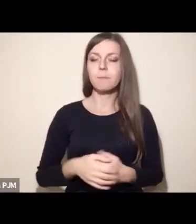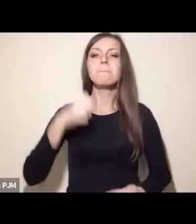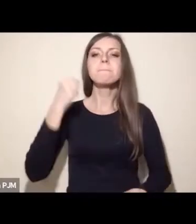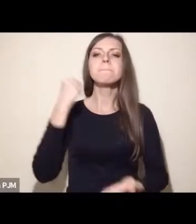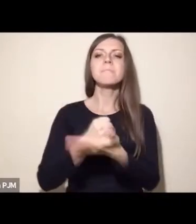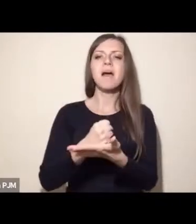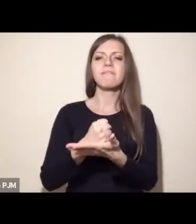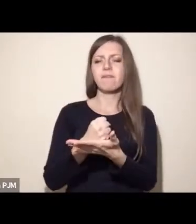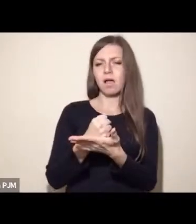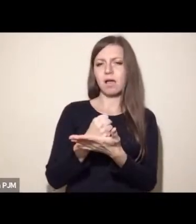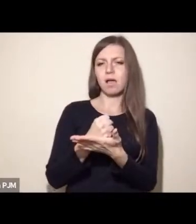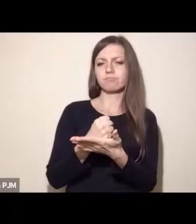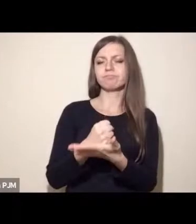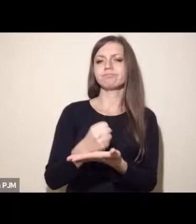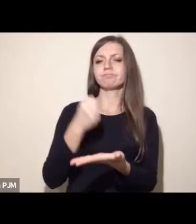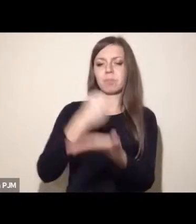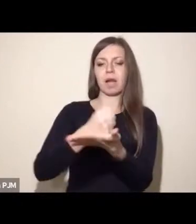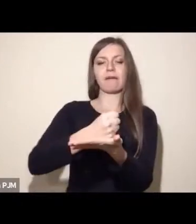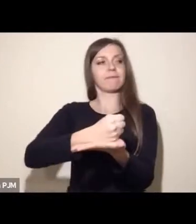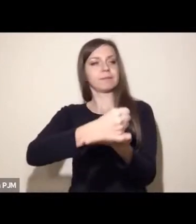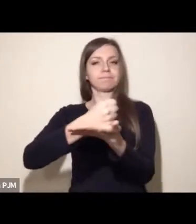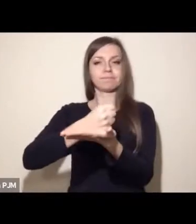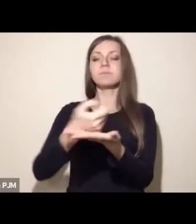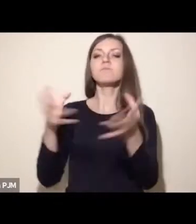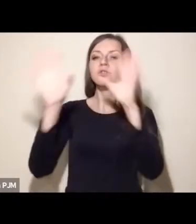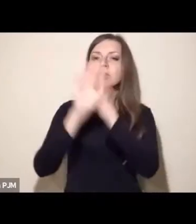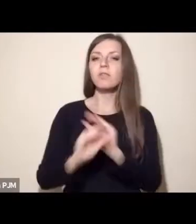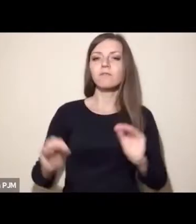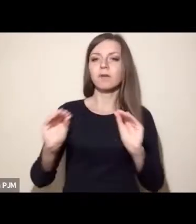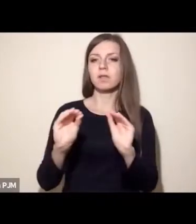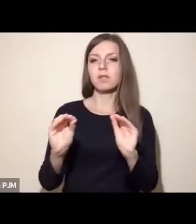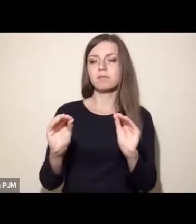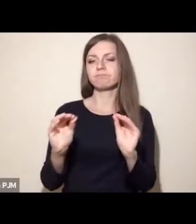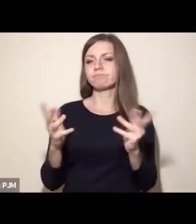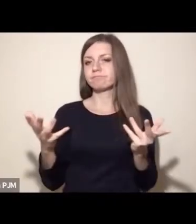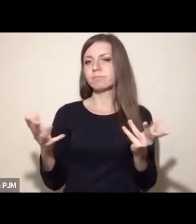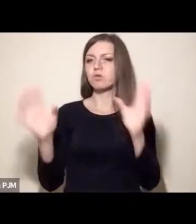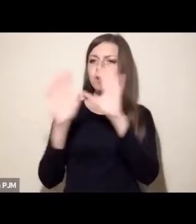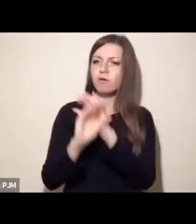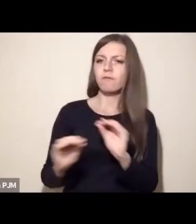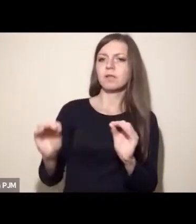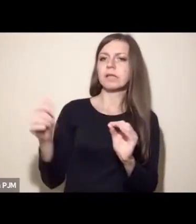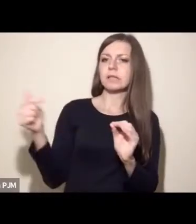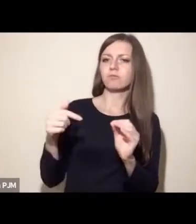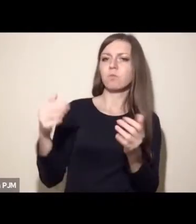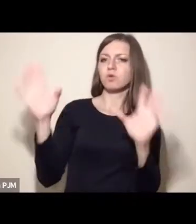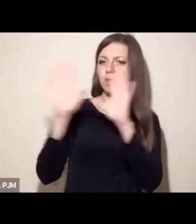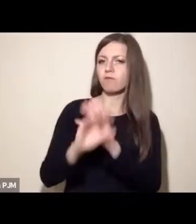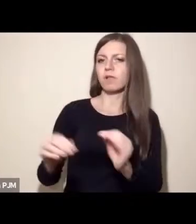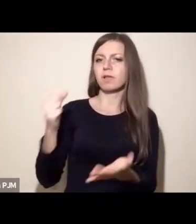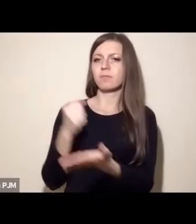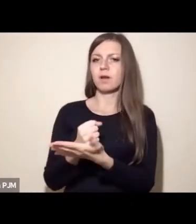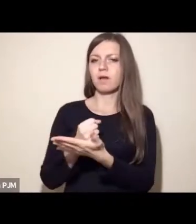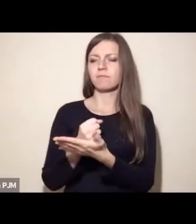szerokim sensie to jest poszanowanie interesów. Ja nie będę wchodził w rozmaite definicje praw.